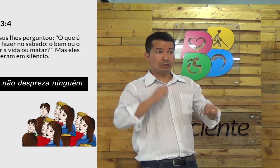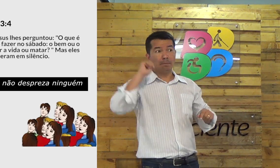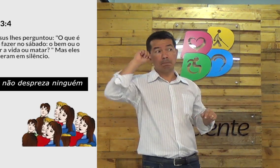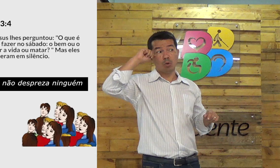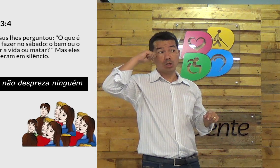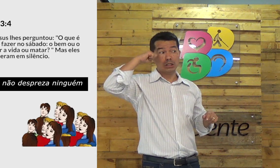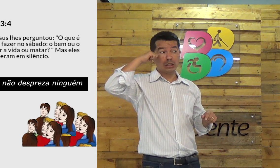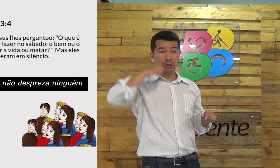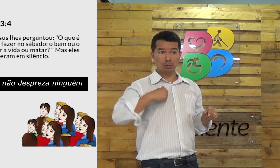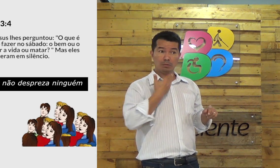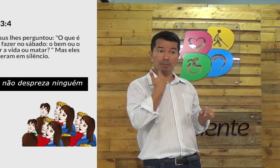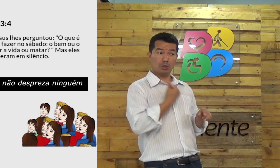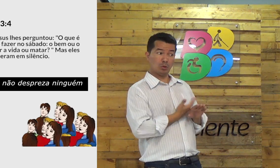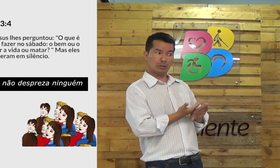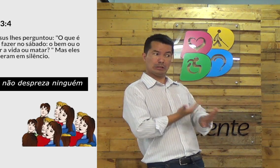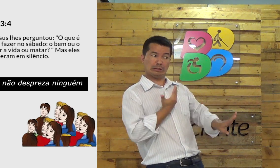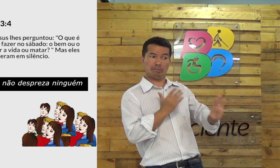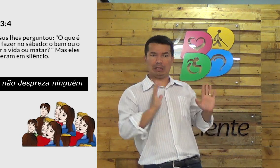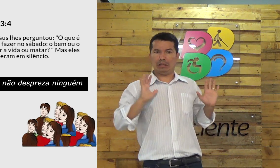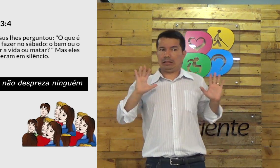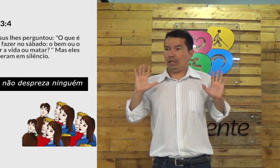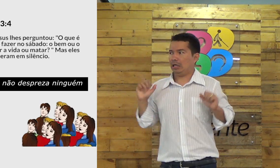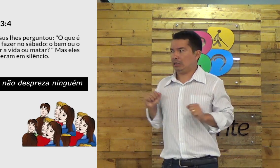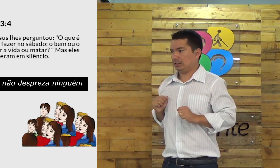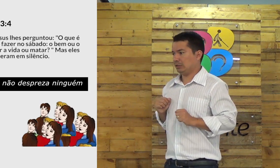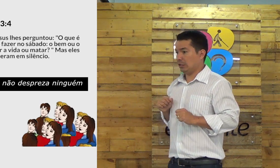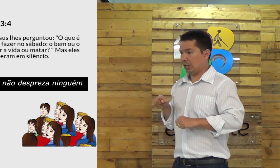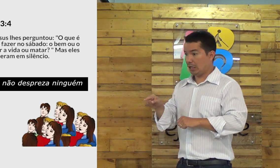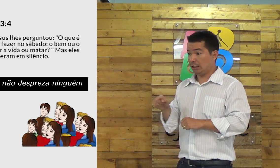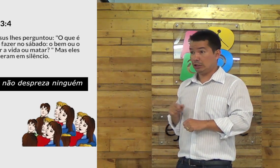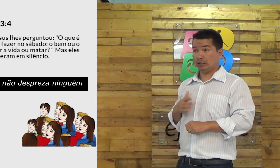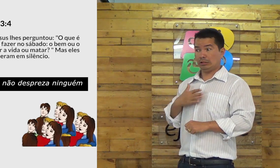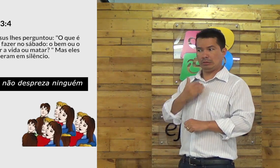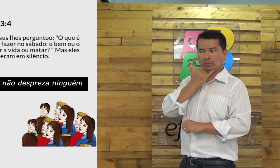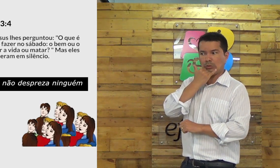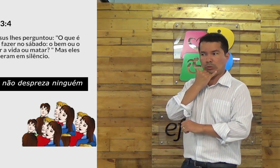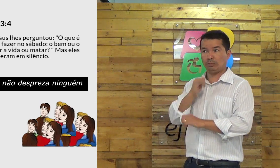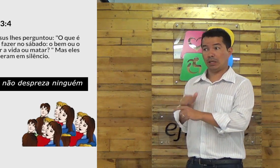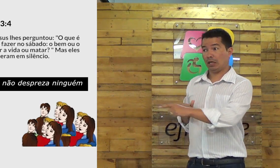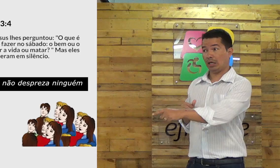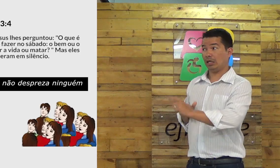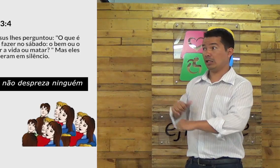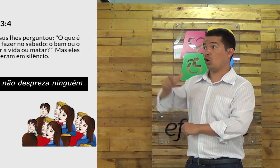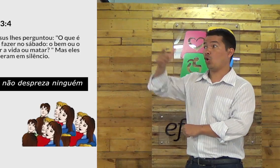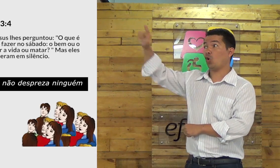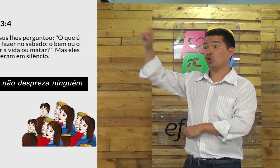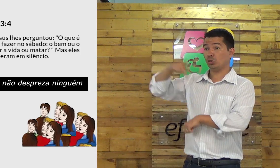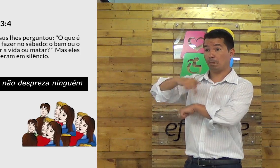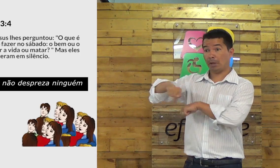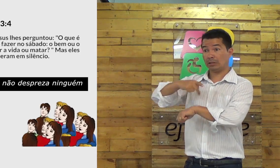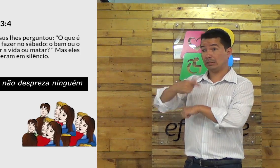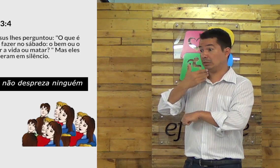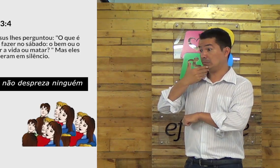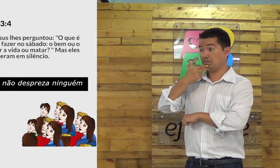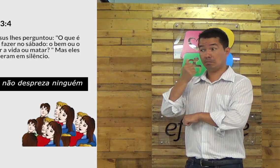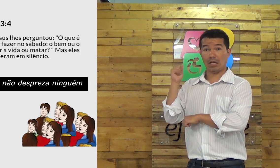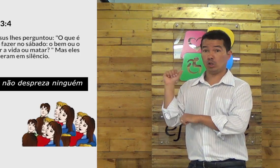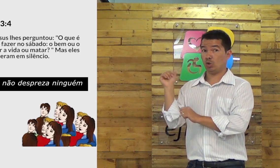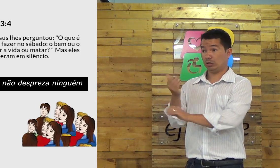não desculpa essa pessoa é negra eu não preciso ficar com ela ou não sei essa pessoa é de outro país é